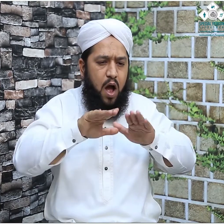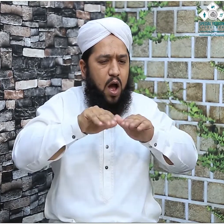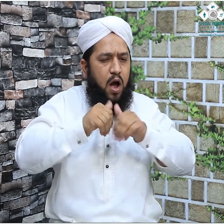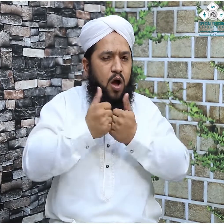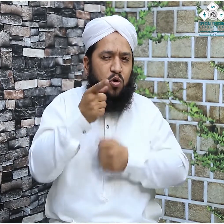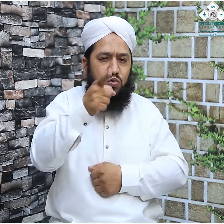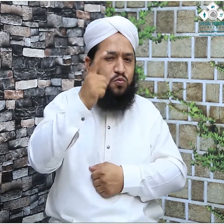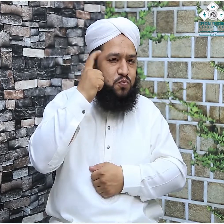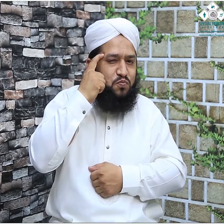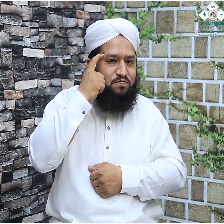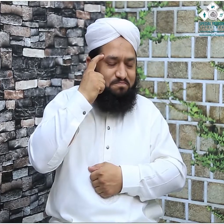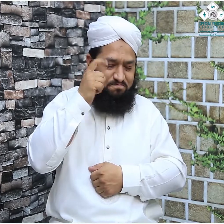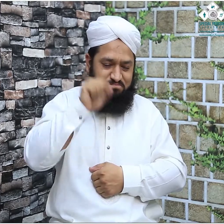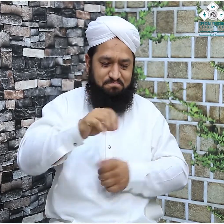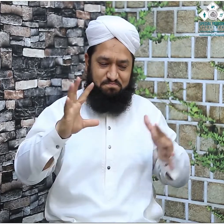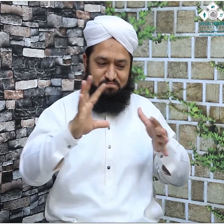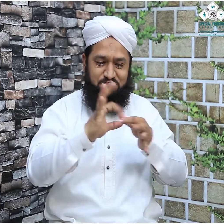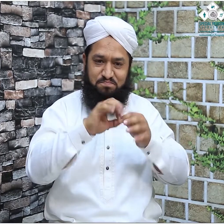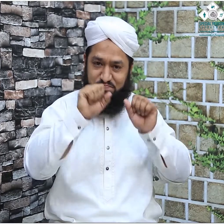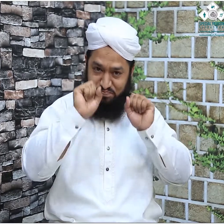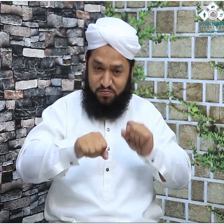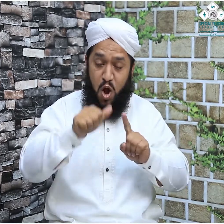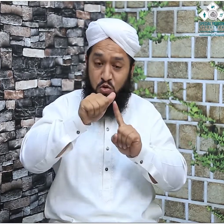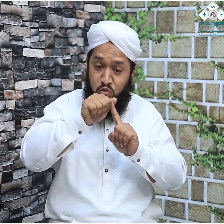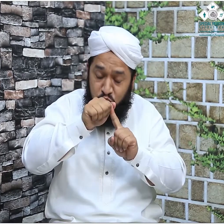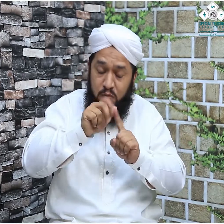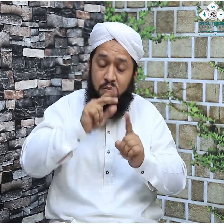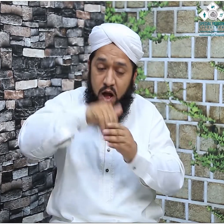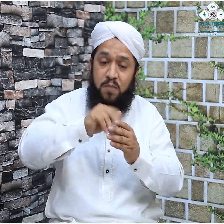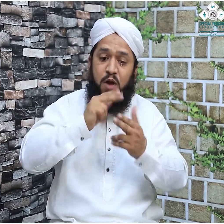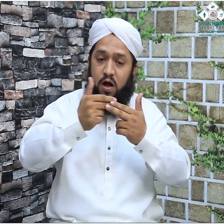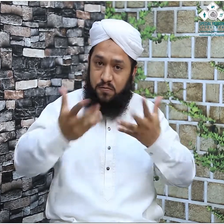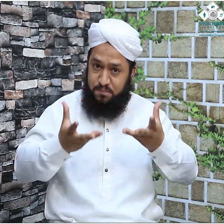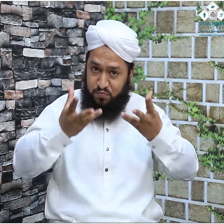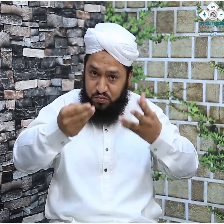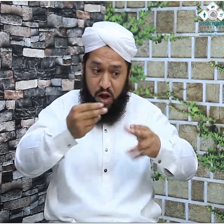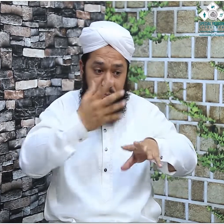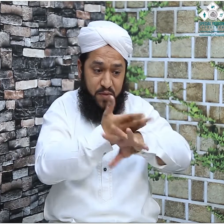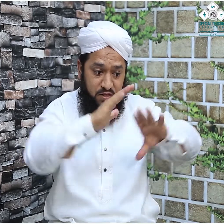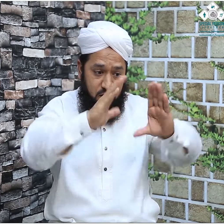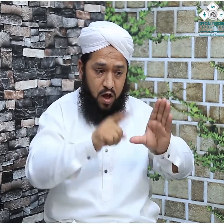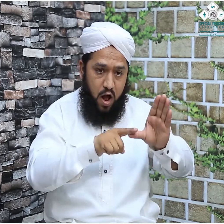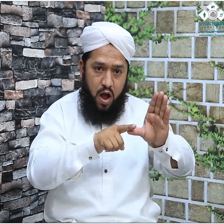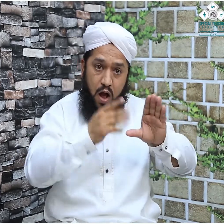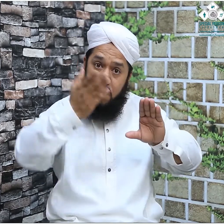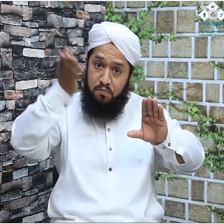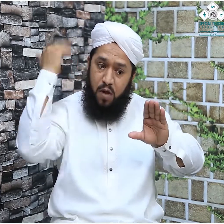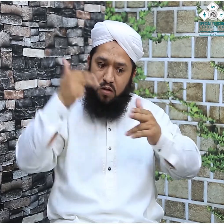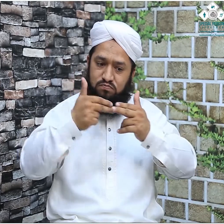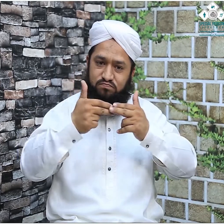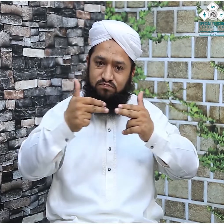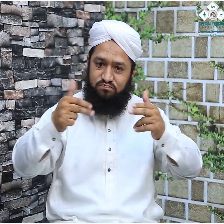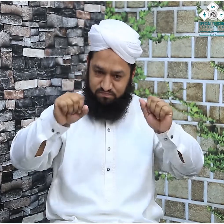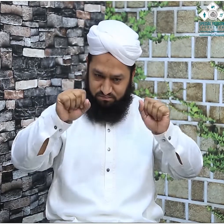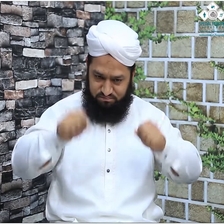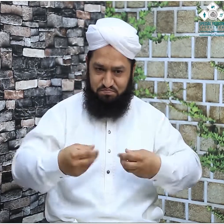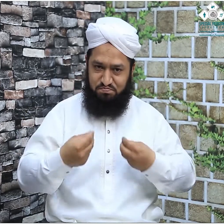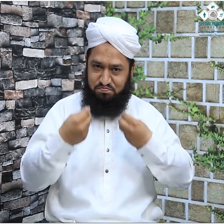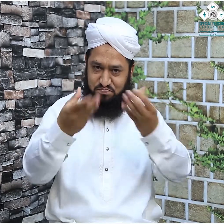یقیناً تعلق ہے اور ضرور آپ کو بتائیں گے کہ حجرِ اسوت کے ساتھ ایسا کیا ہو چکا ہے جی ہاں ناظرین یہ وہ نشانی ہے جو